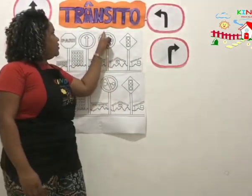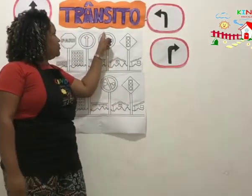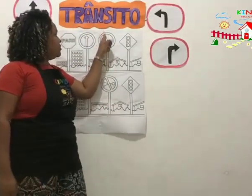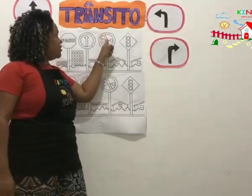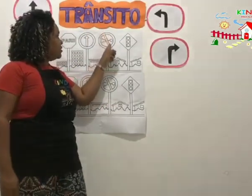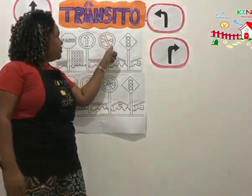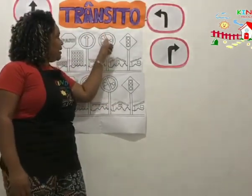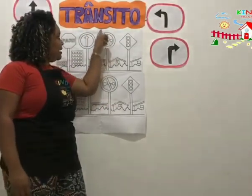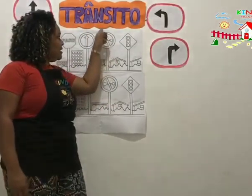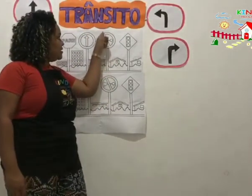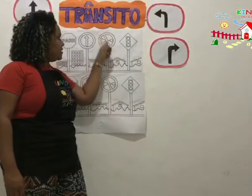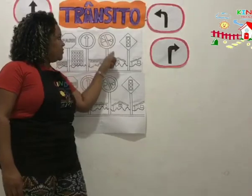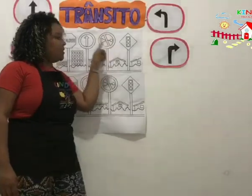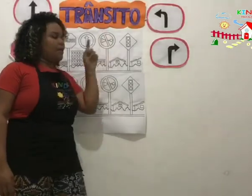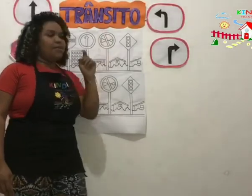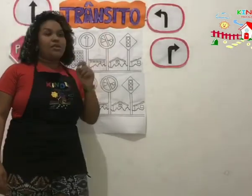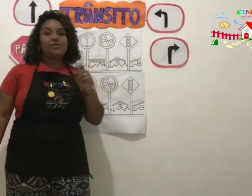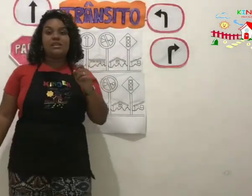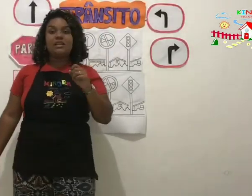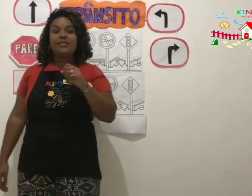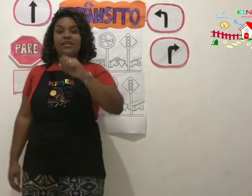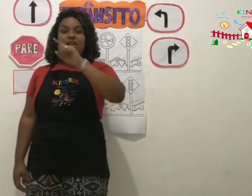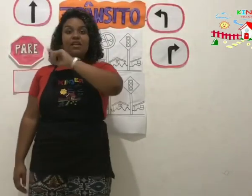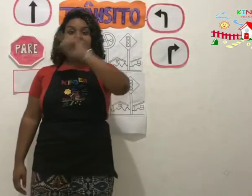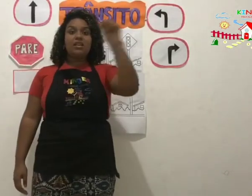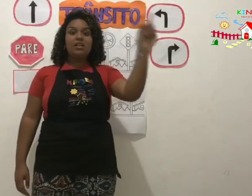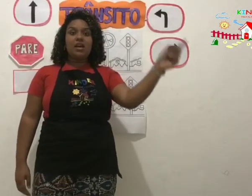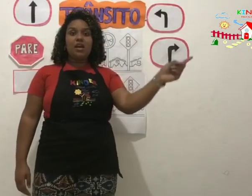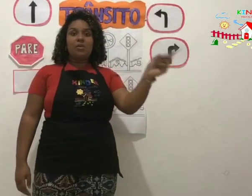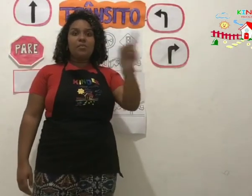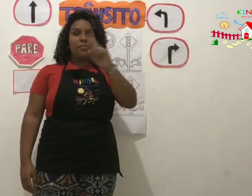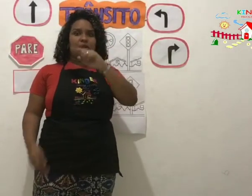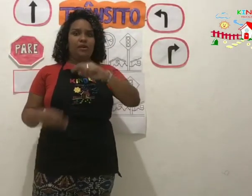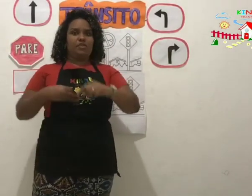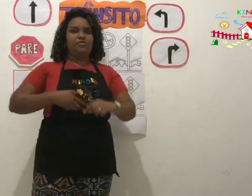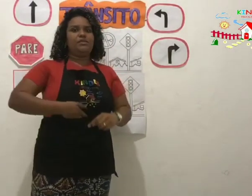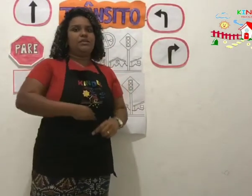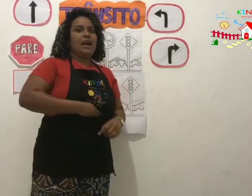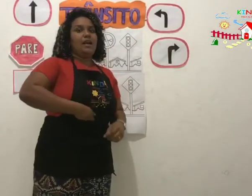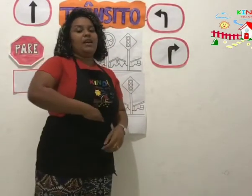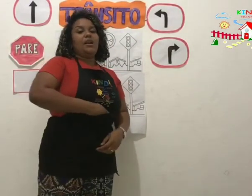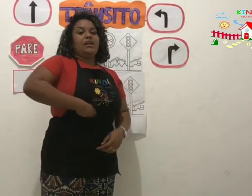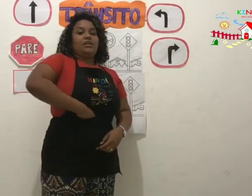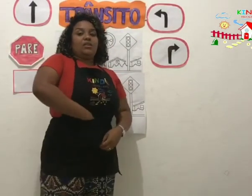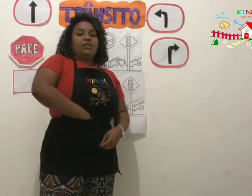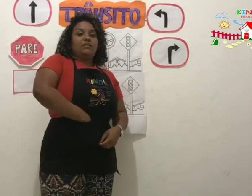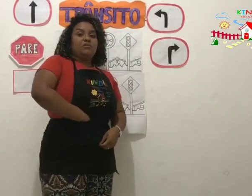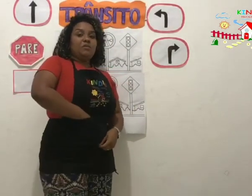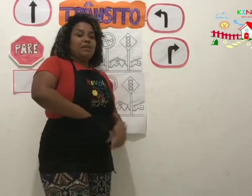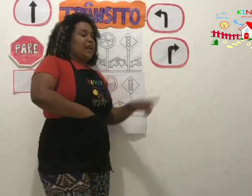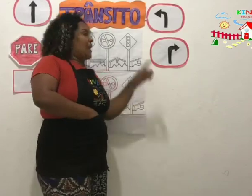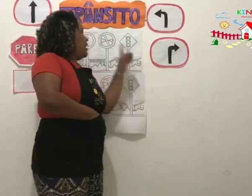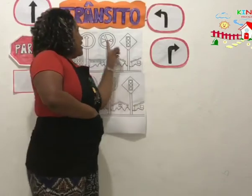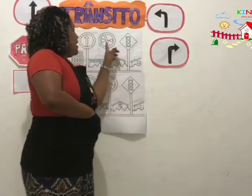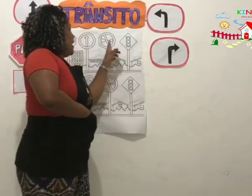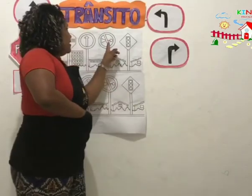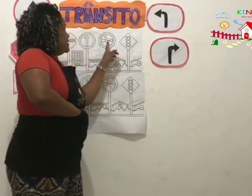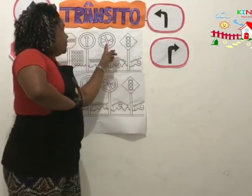uma lista no meio. Então, significa que não pode buzinar. Então, nós vamos pintar essa